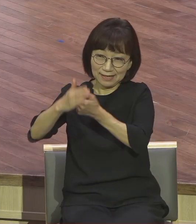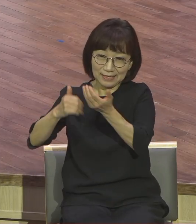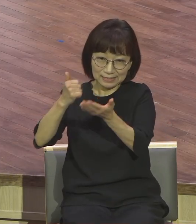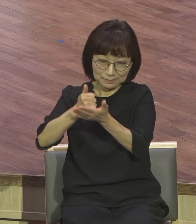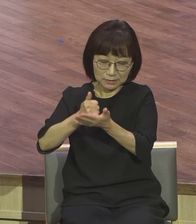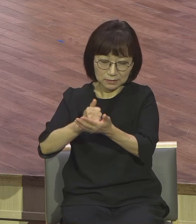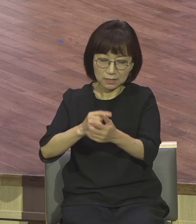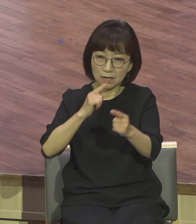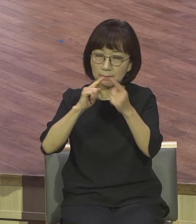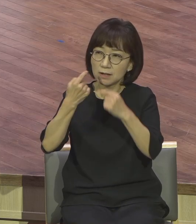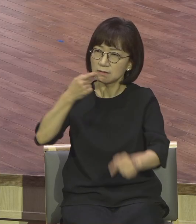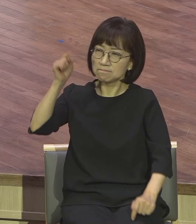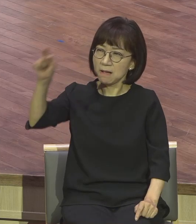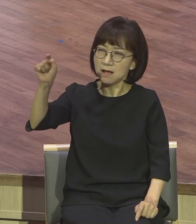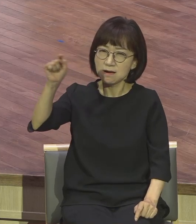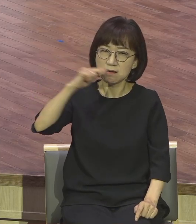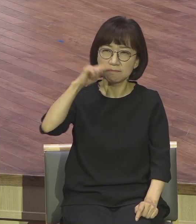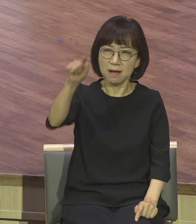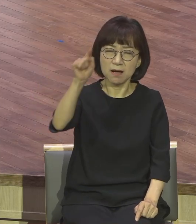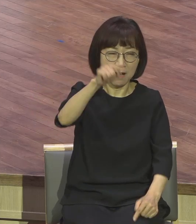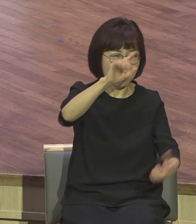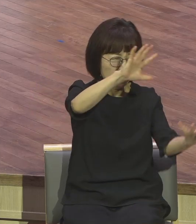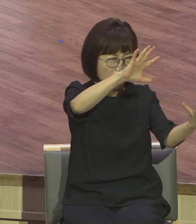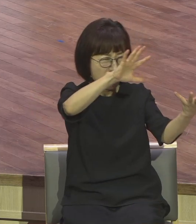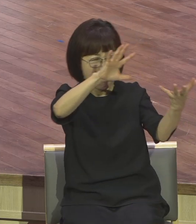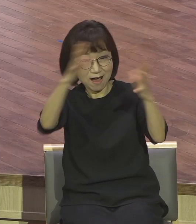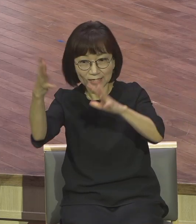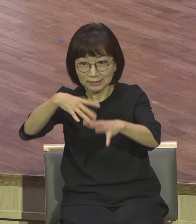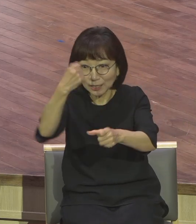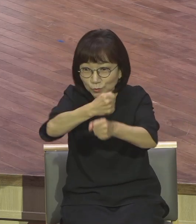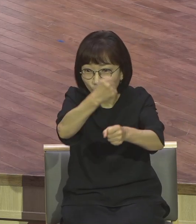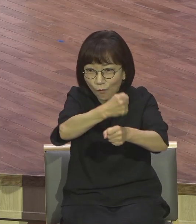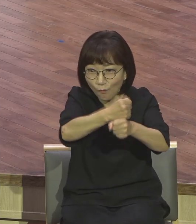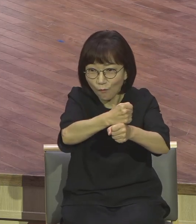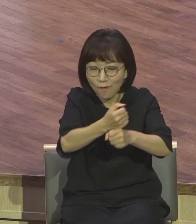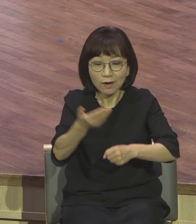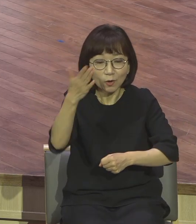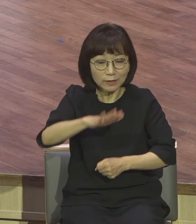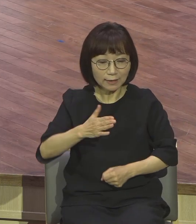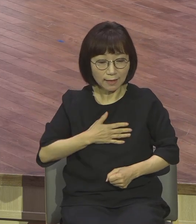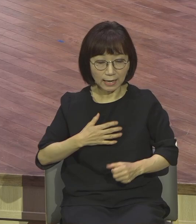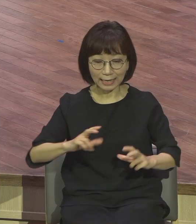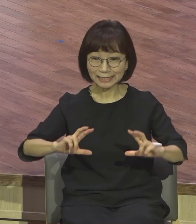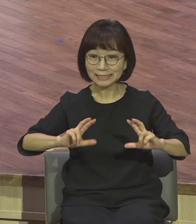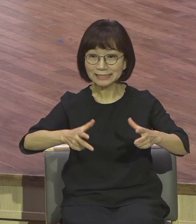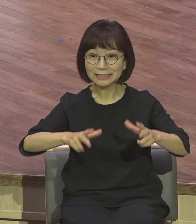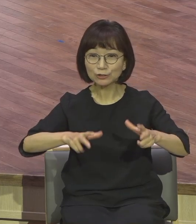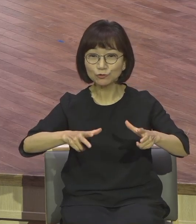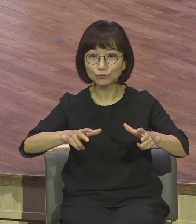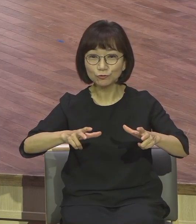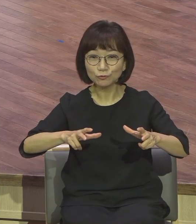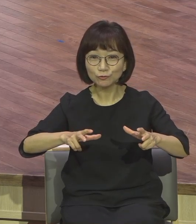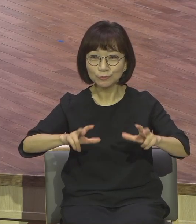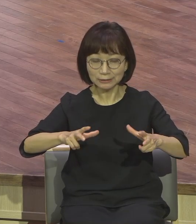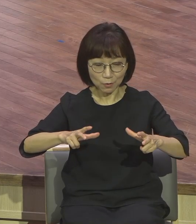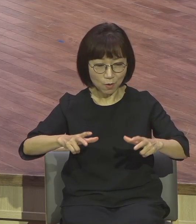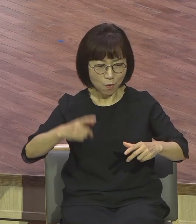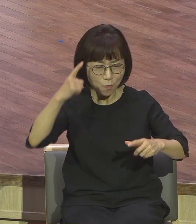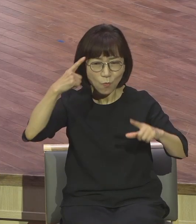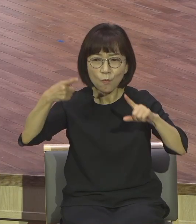창조하지 않았냐 그런데 내가 왜 이 지구에 관심이 안주 아냐 나를 닮은 형상 여기밖에 없기